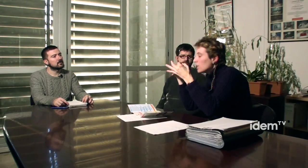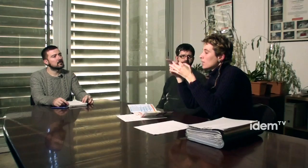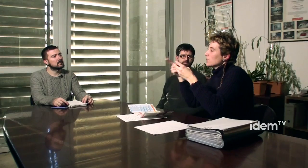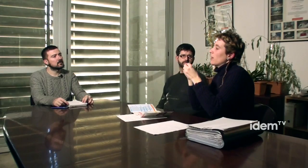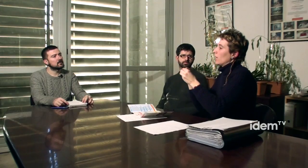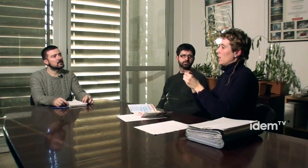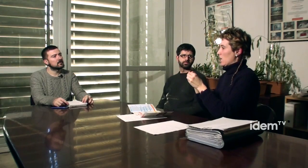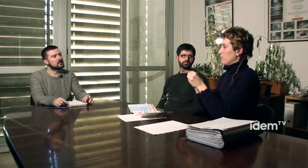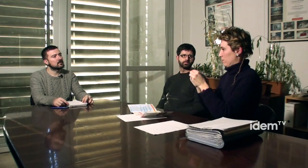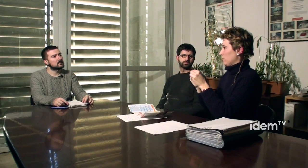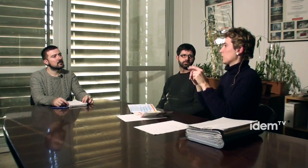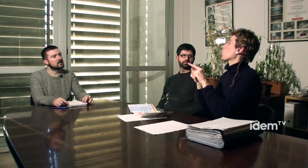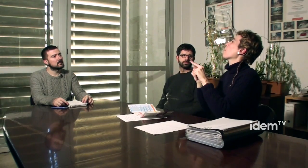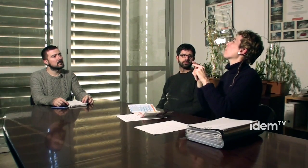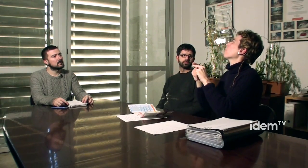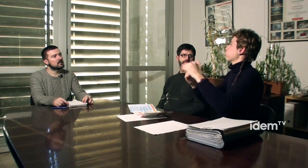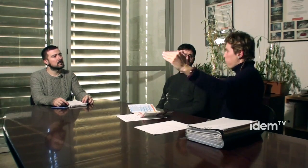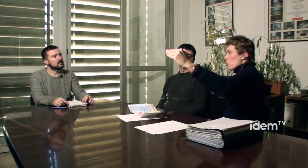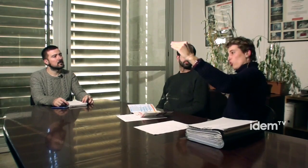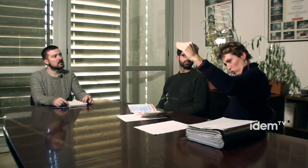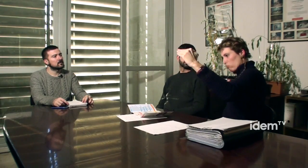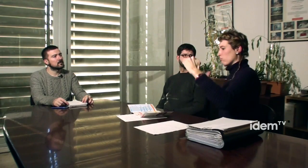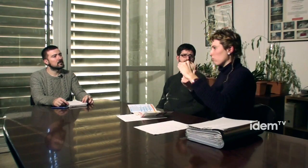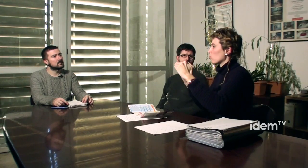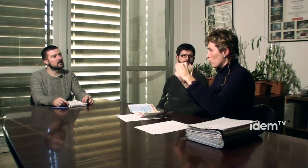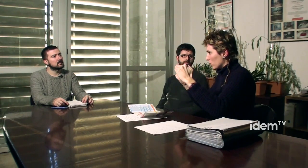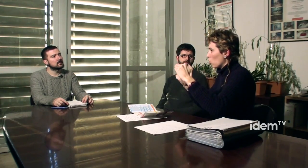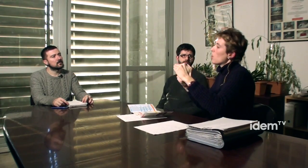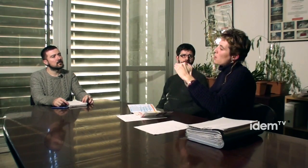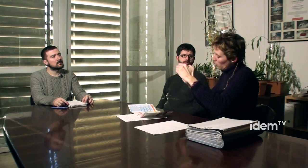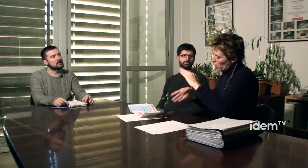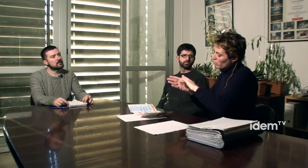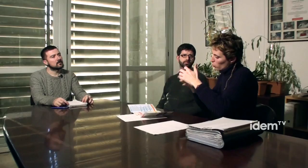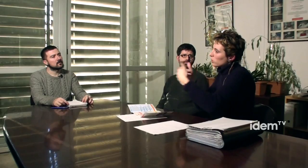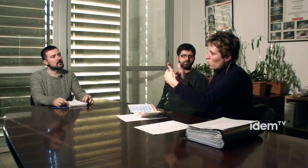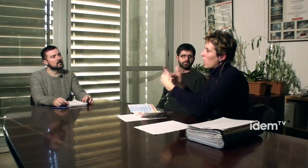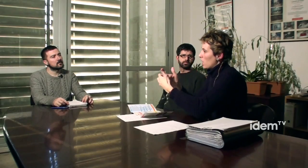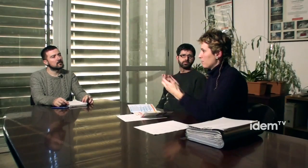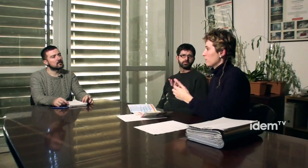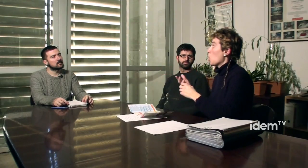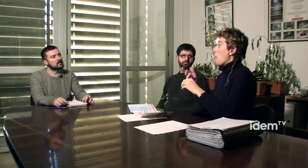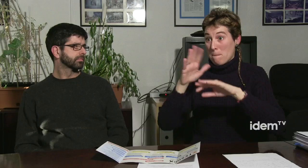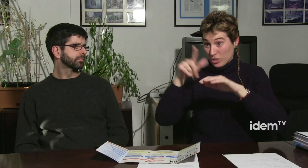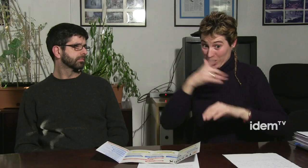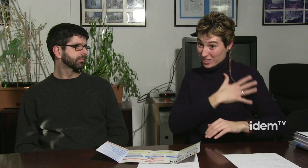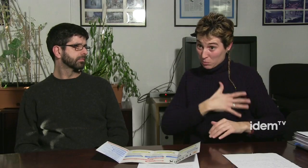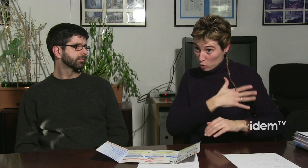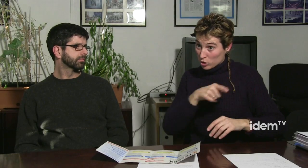En realitat, s de continuar lluitant i es continua lluitant. Cada vegada estem més a prop, però hem de continuar lluitant.